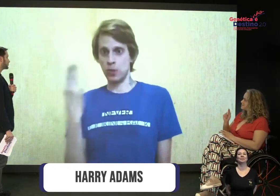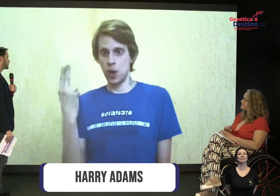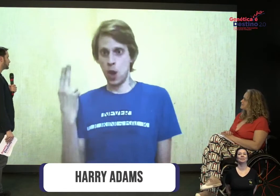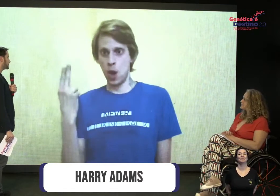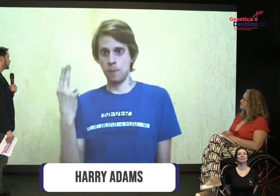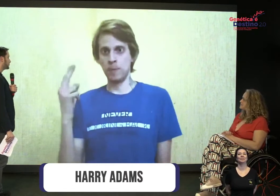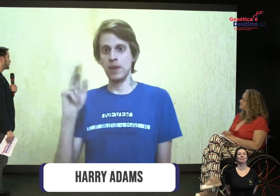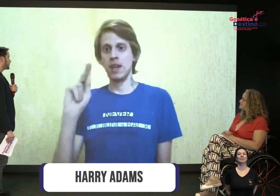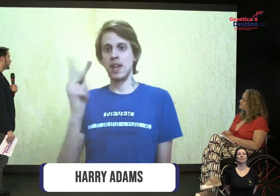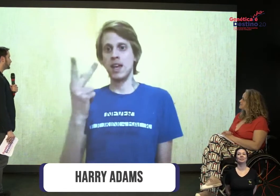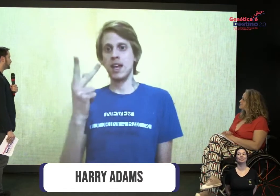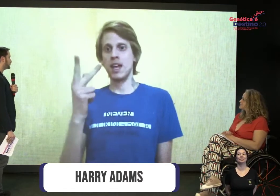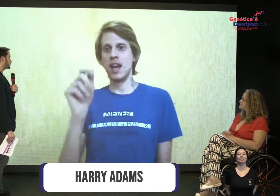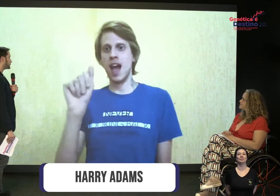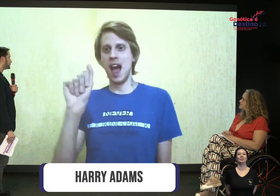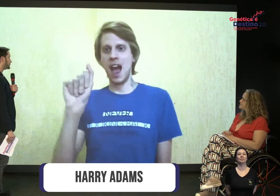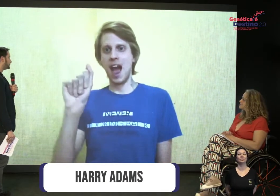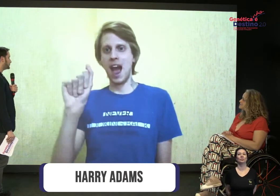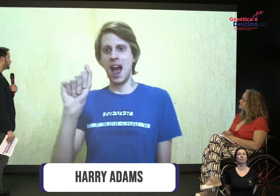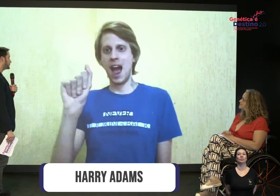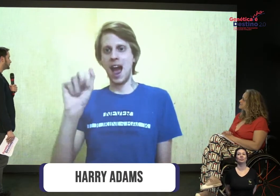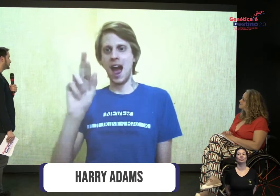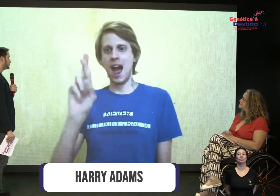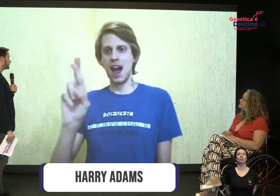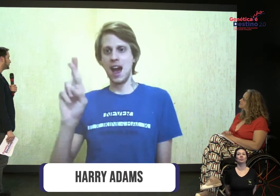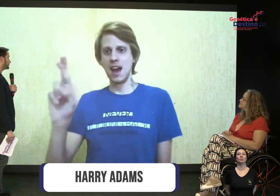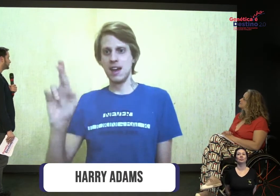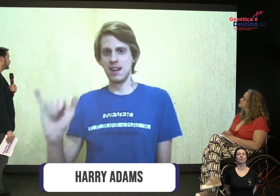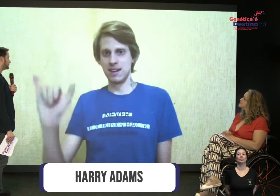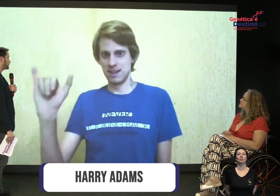Ok. O meu nome. Harry.